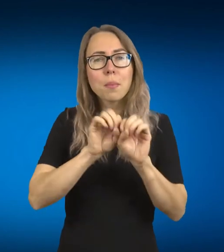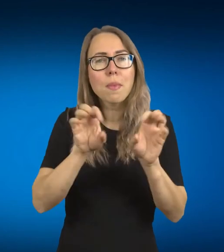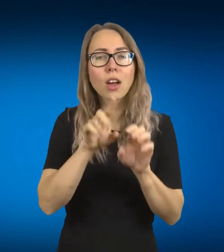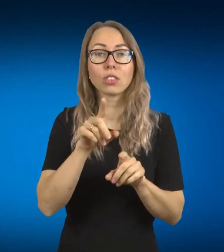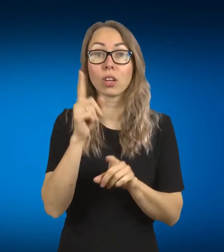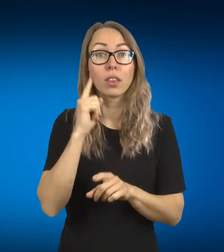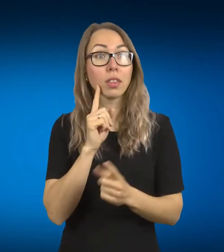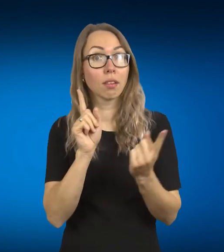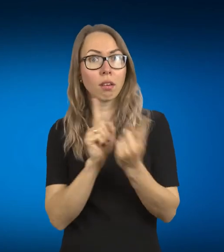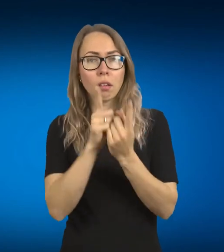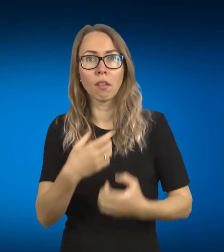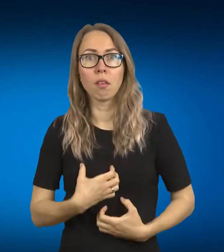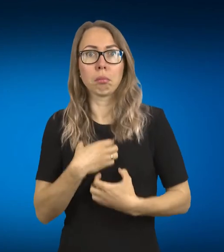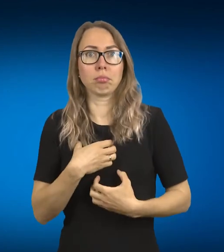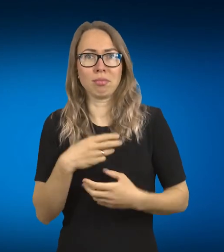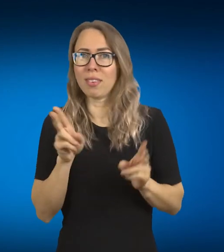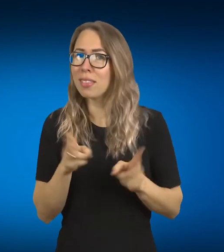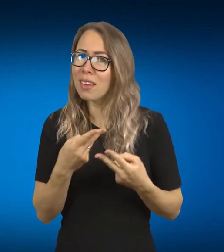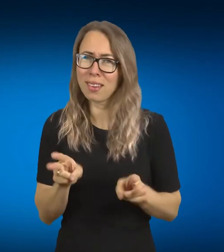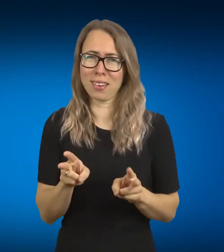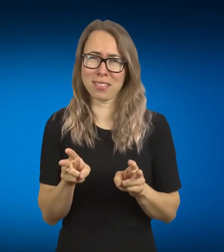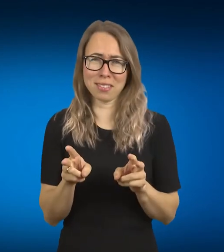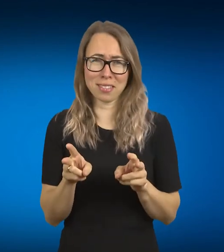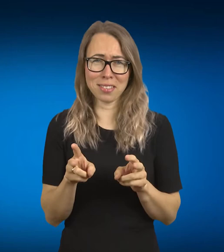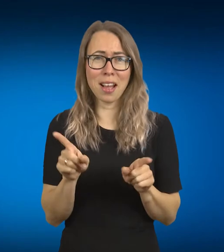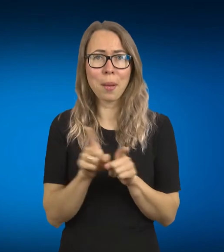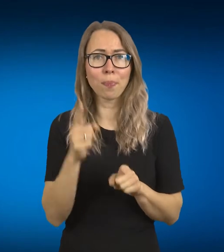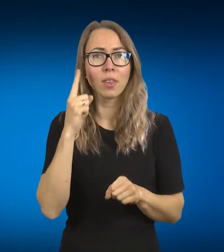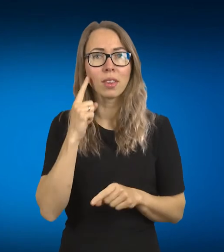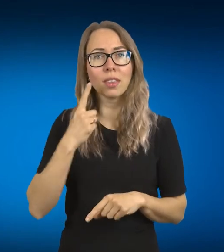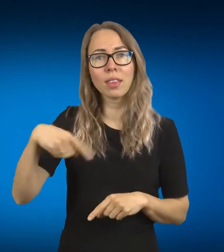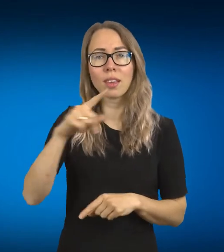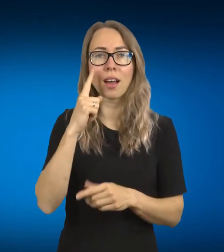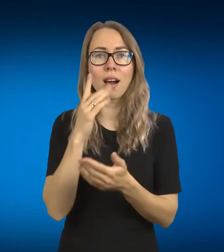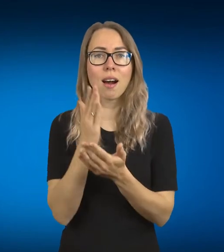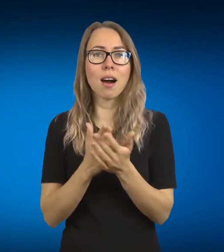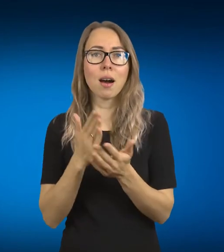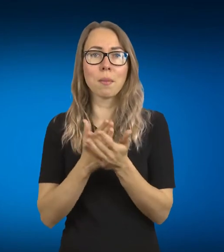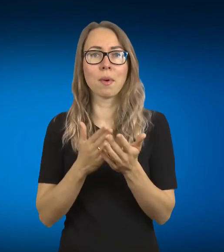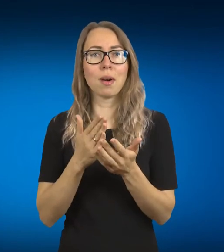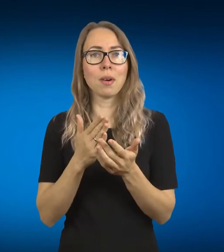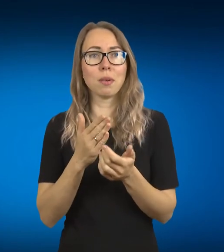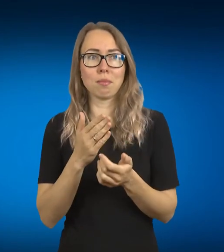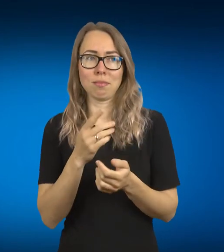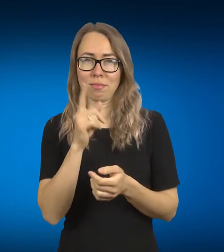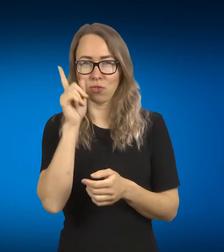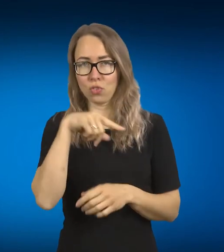turiu omeny, kad neišsigasti savo reakcijos, nes dažnai, kaip kurtieji sako, girdintieji tiesiog bėga nuo mūsų, nes